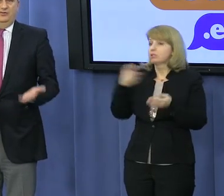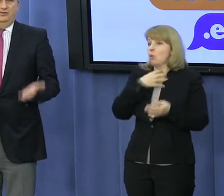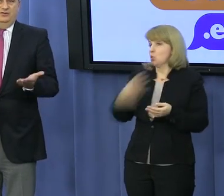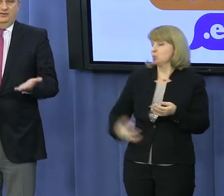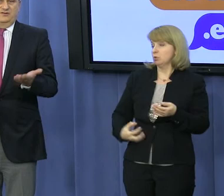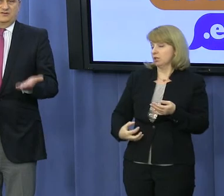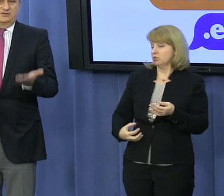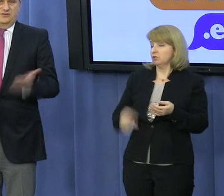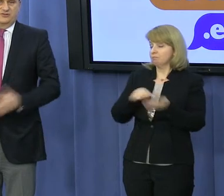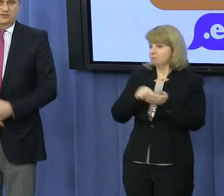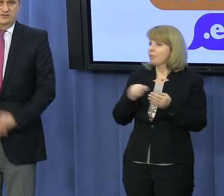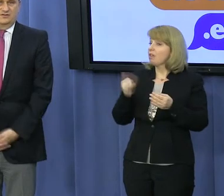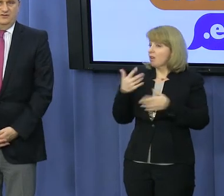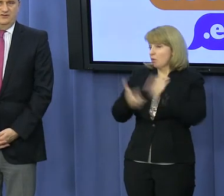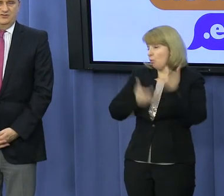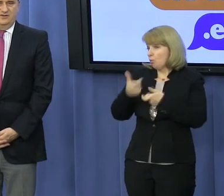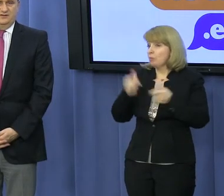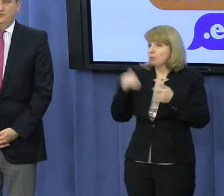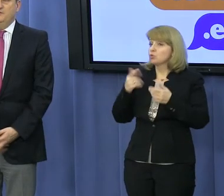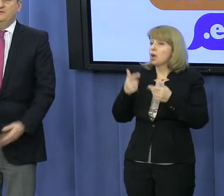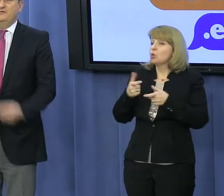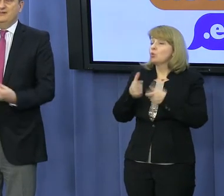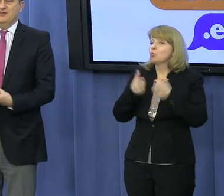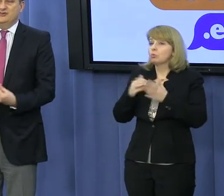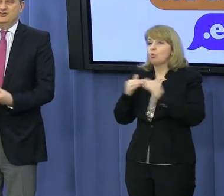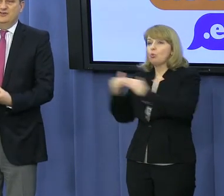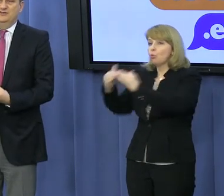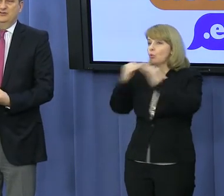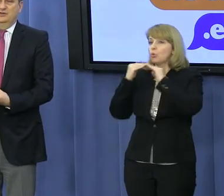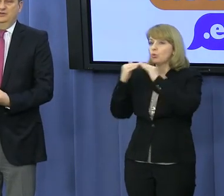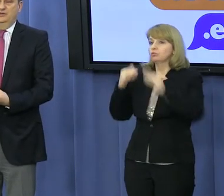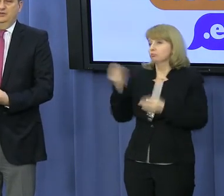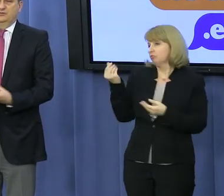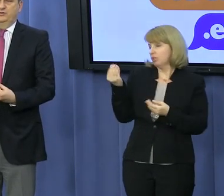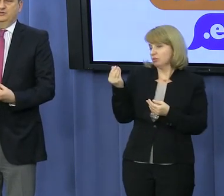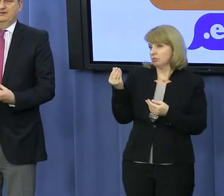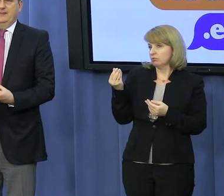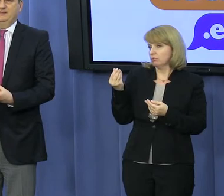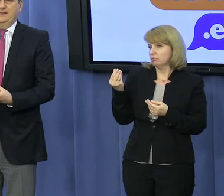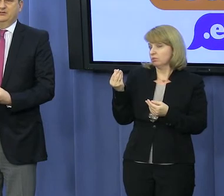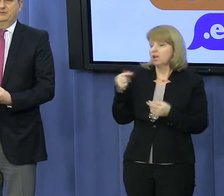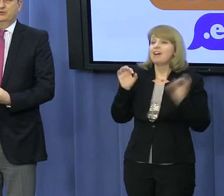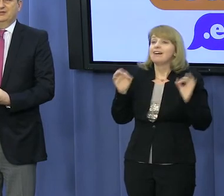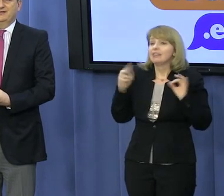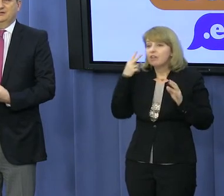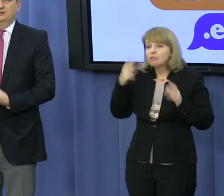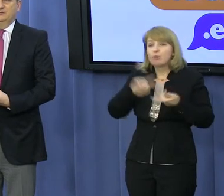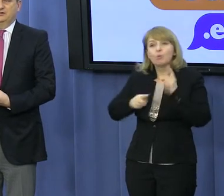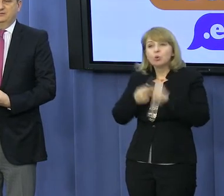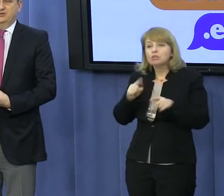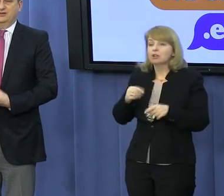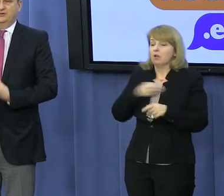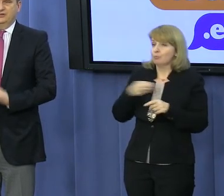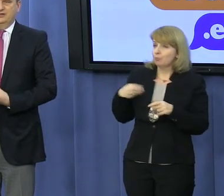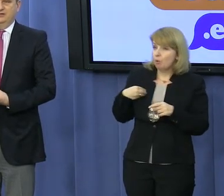momentu to się wszystko da przecież zrównoważyć finansowo. My wyraźnie dzisiaj widzimy, że cała tak zwana nasza polityka jagiellońska,